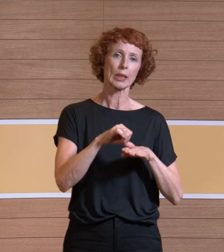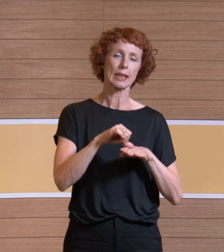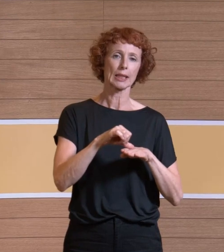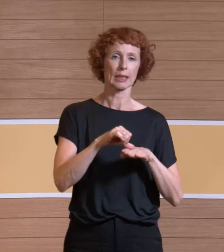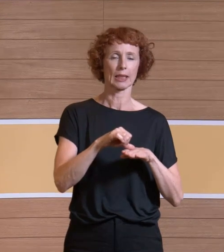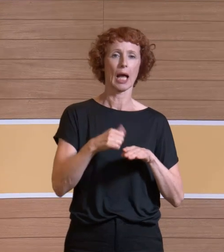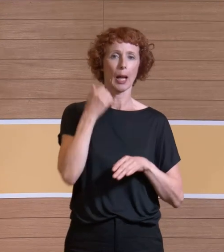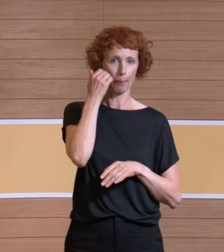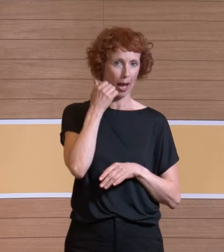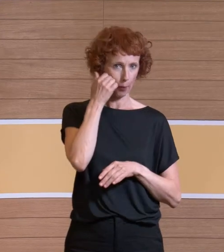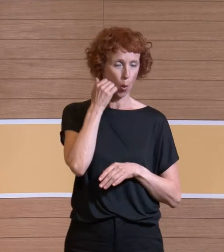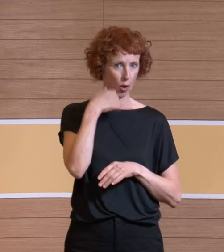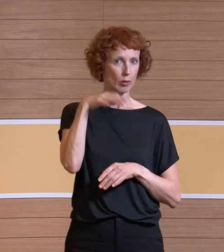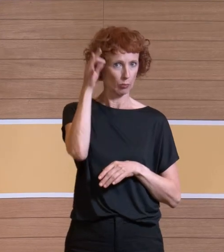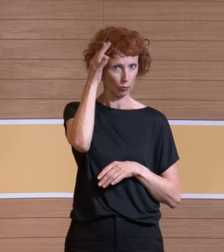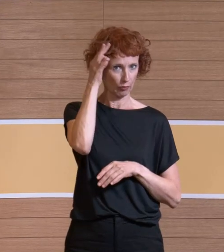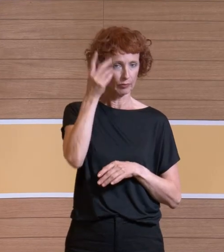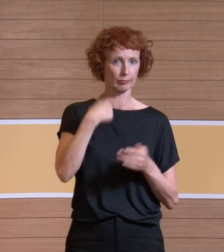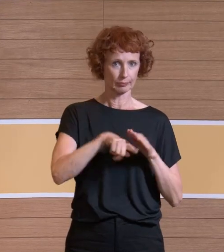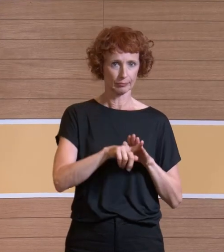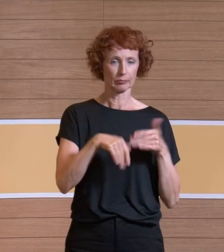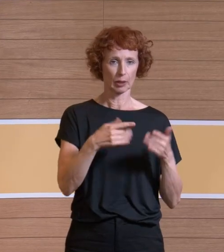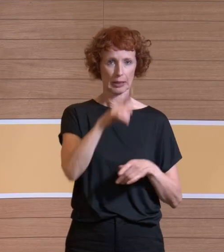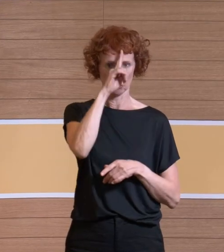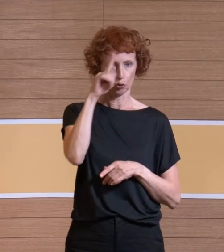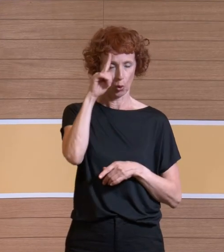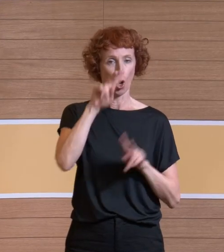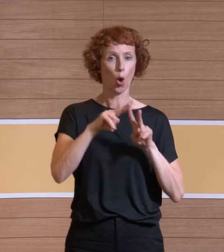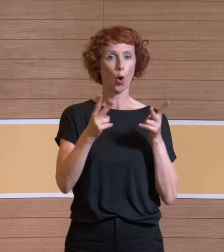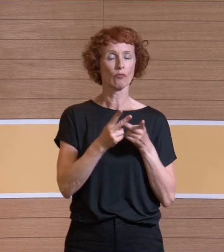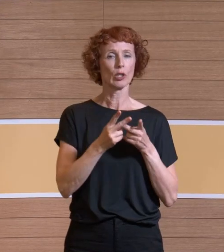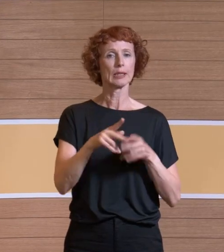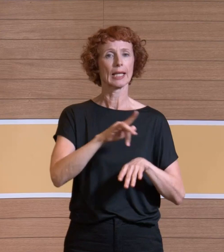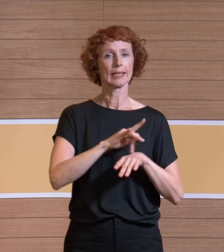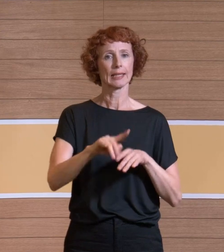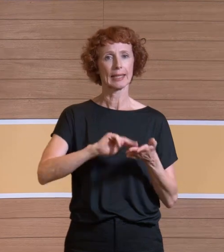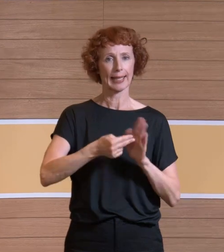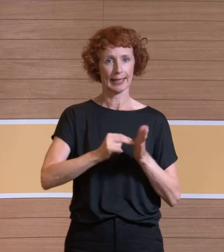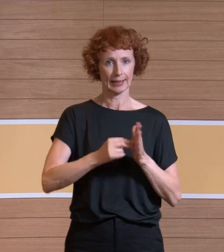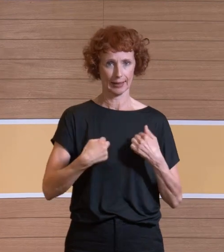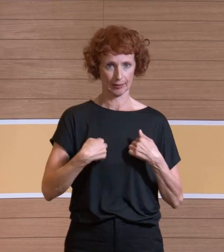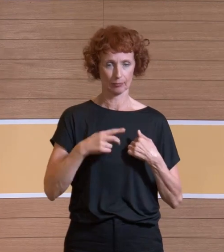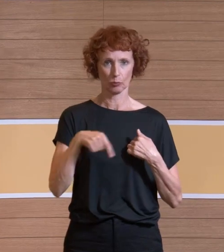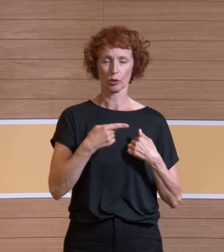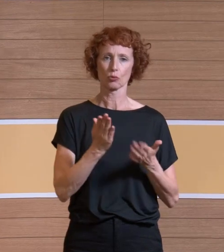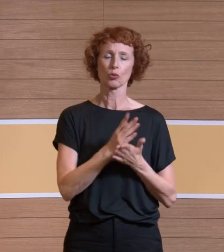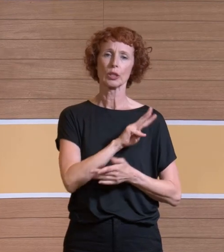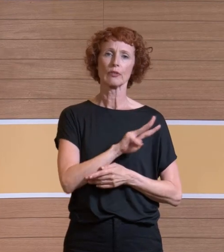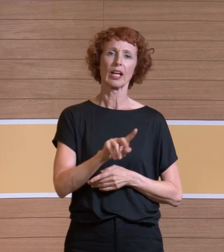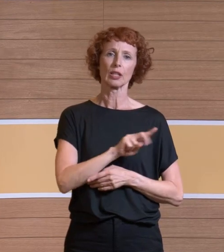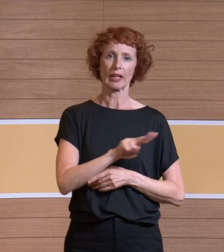Und bin Ingenieur für Umwelt und Hygienetechnik und beschäftige mich seit 2004